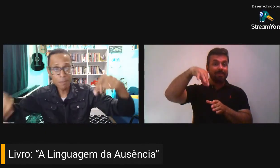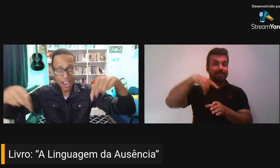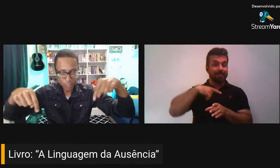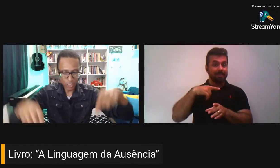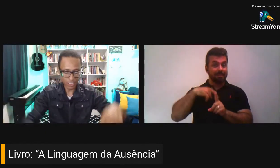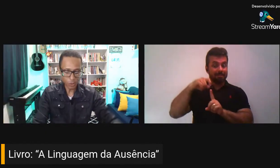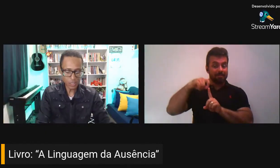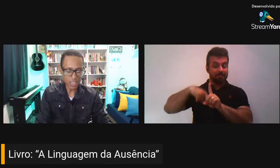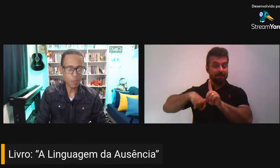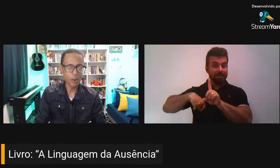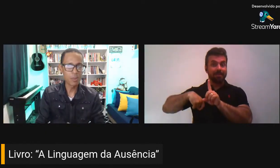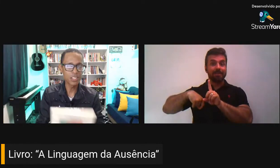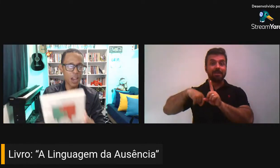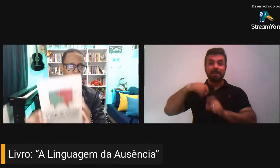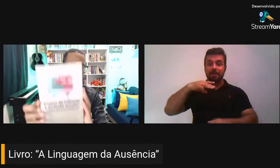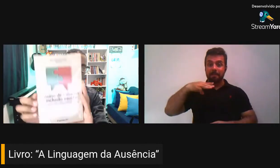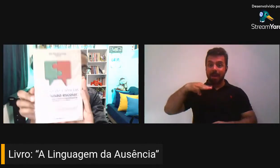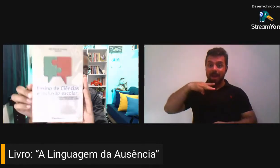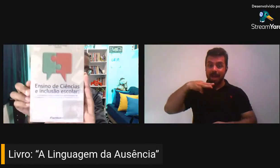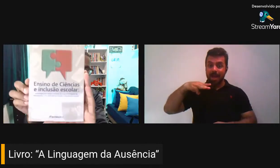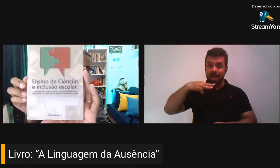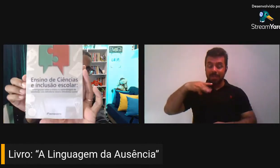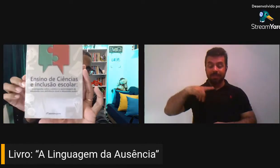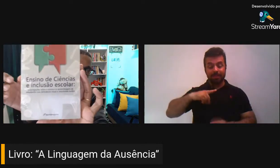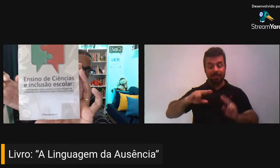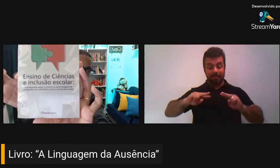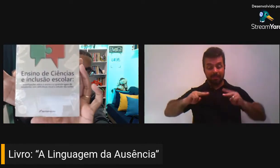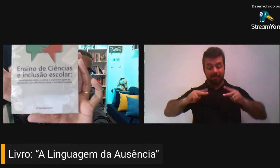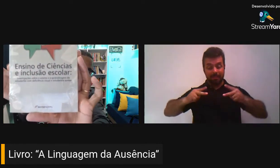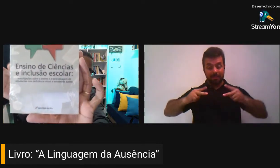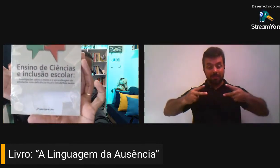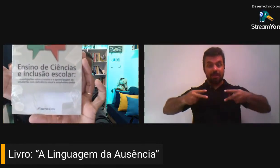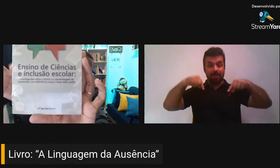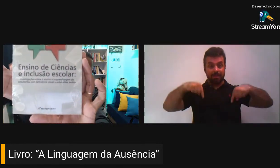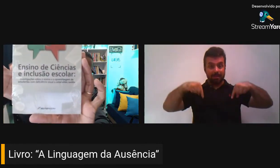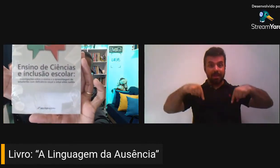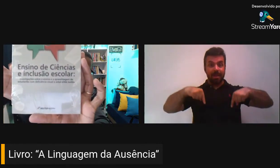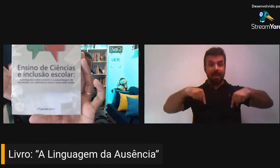Aqui abaixo já tem o link para o mês de abril, que vai ser este livro,